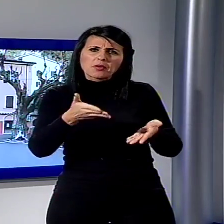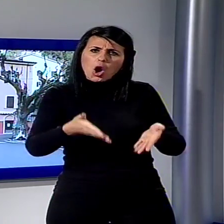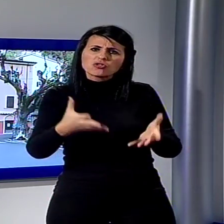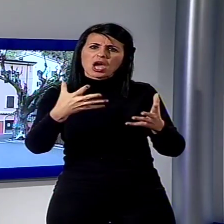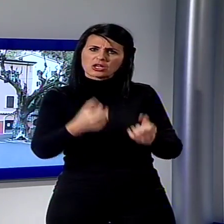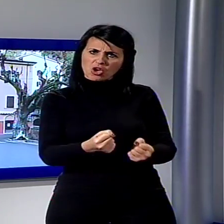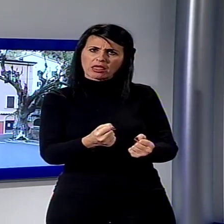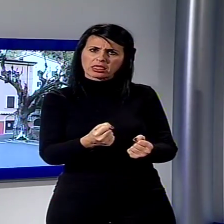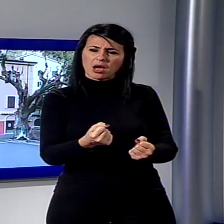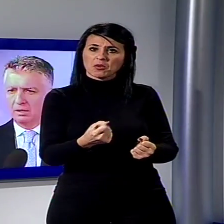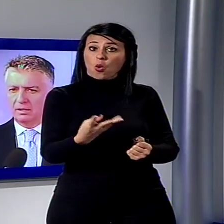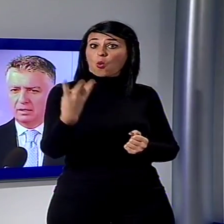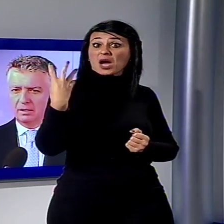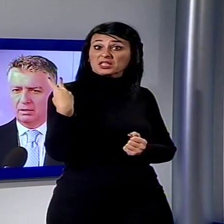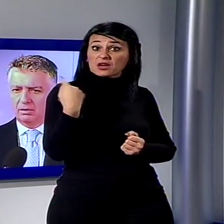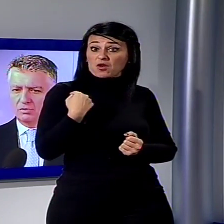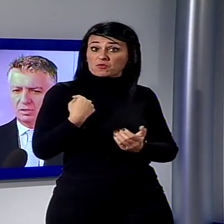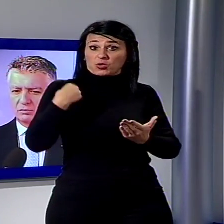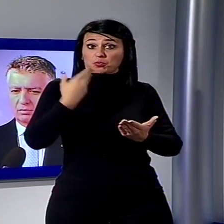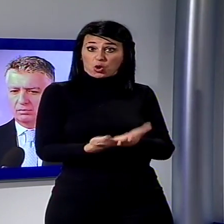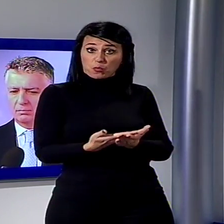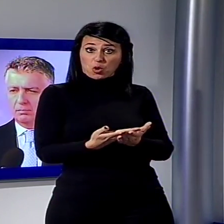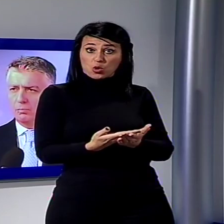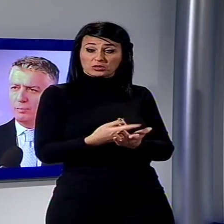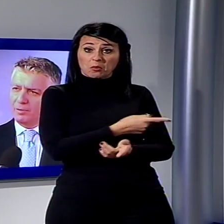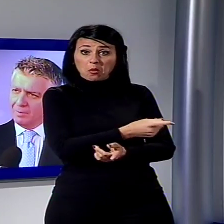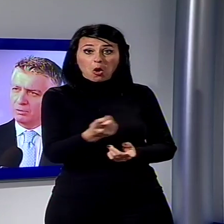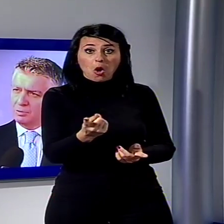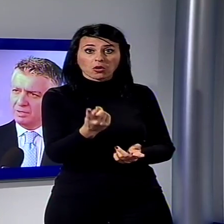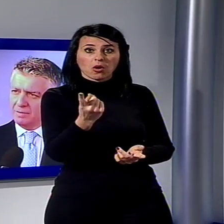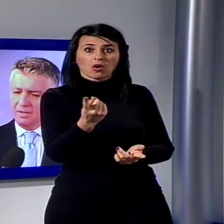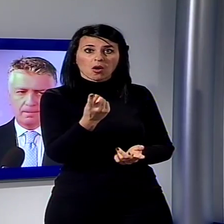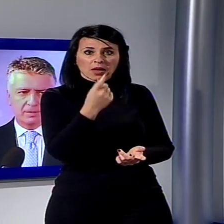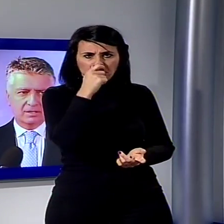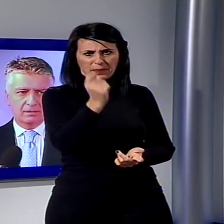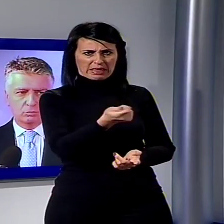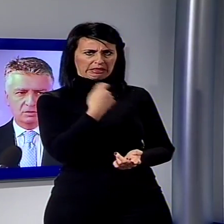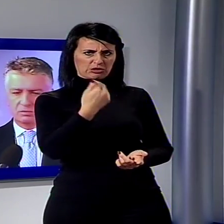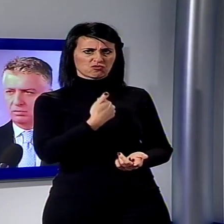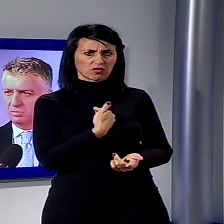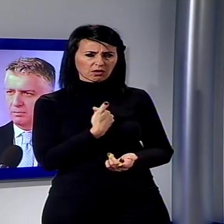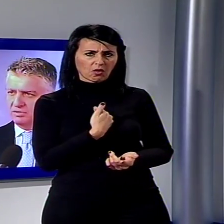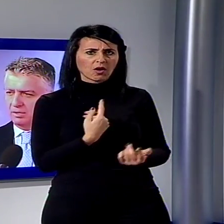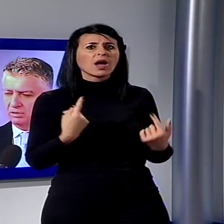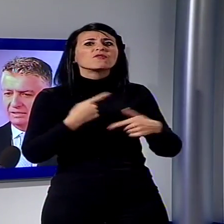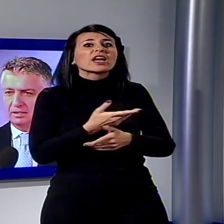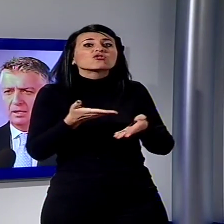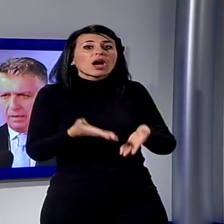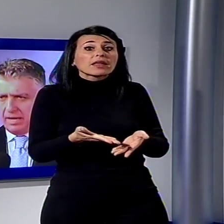mi prendevano per matto, oggi sono un po' meno matto di prima perché tutti si sono, diciamo così, accodati. È